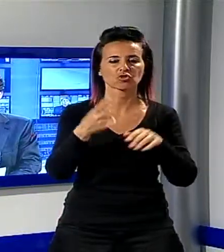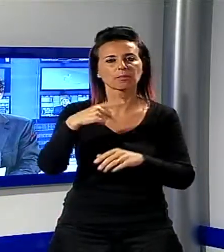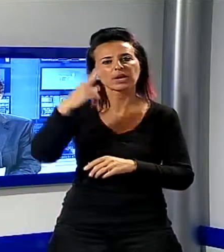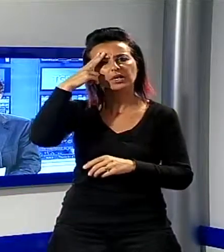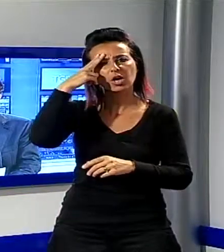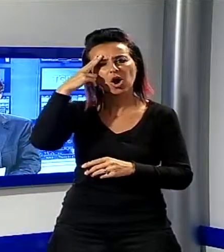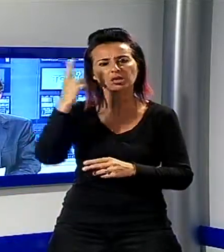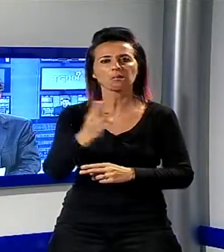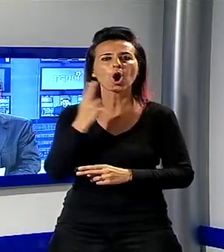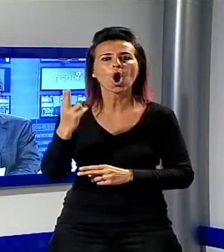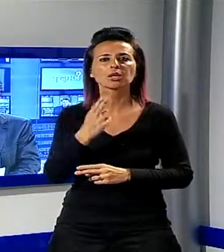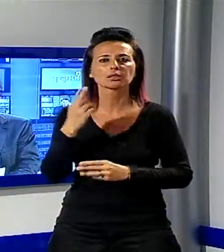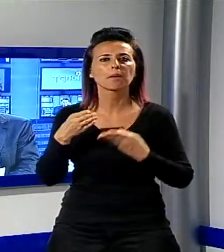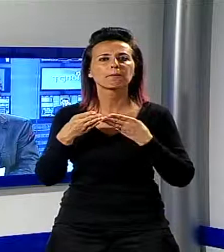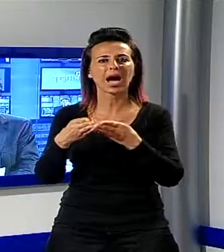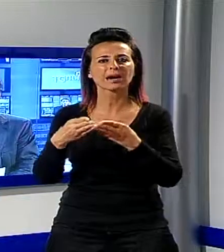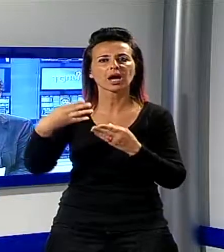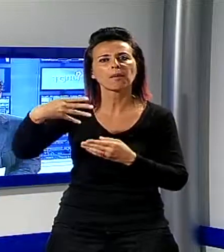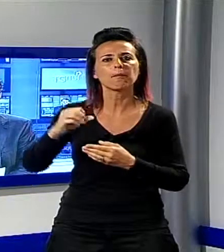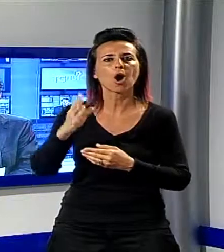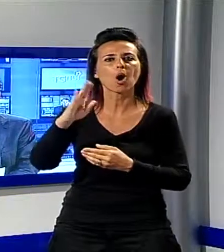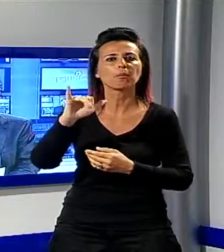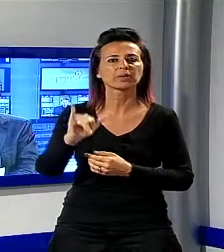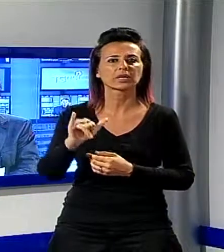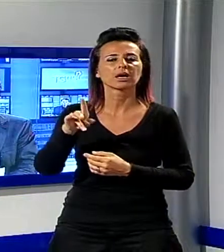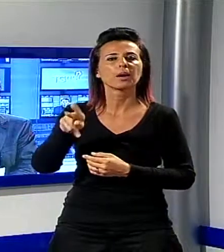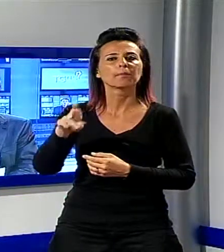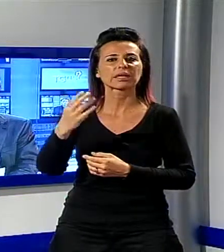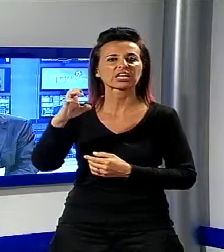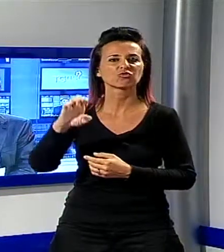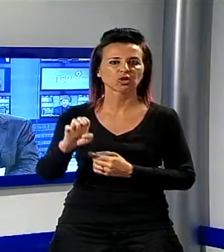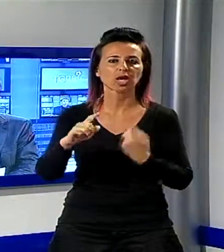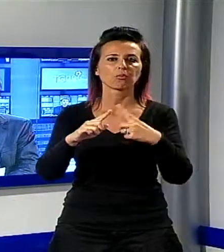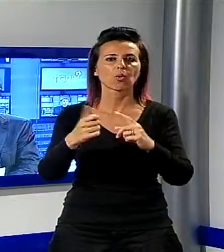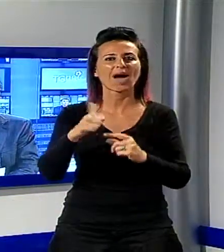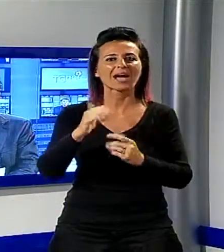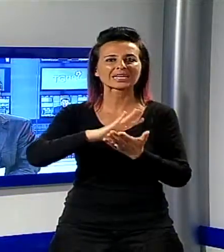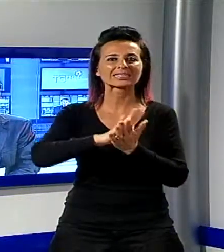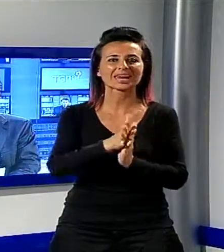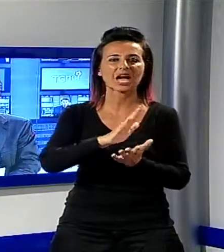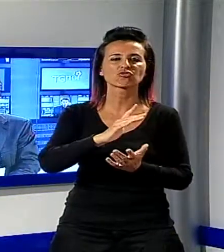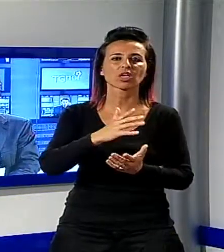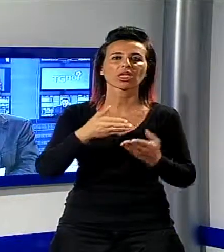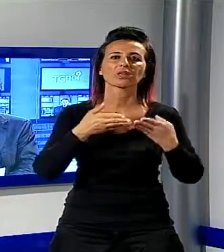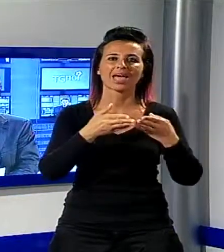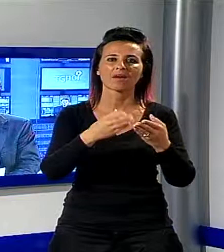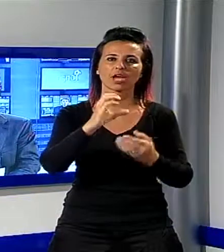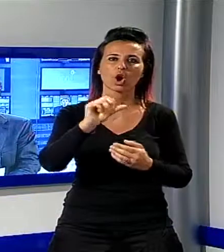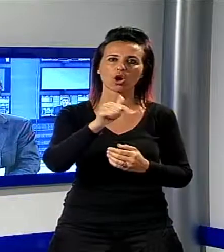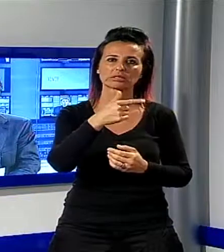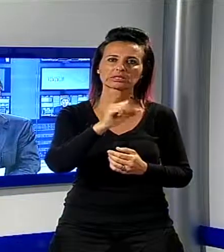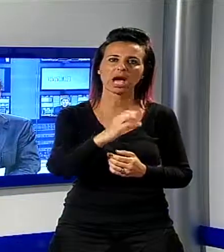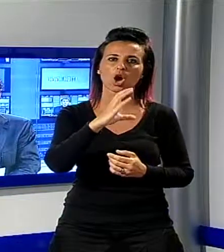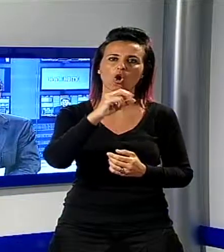vittime delle Mobi Prince, la strage ferroviaria di Viareggio, anche la Costa Concordia dell'Isola del Giglio. La manifestazione